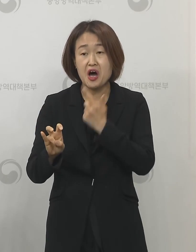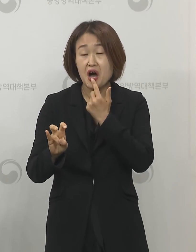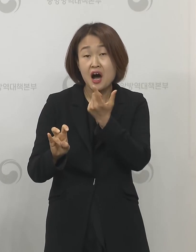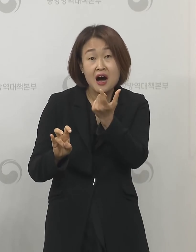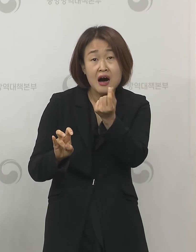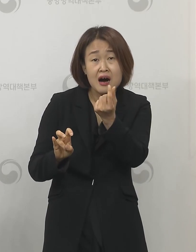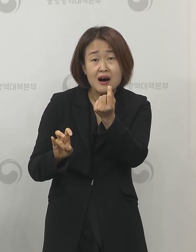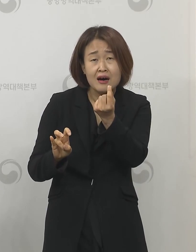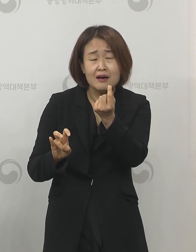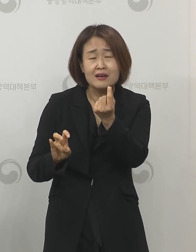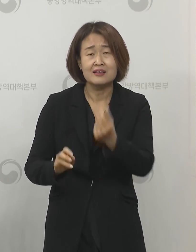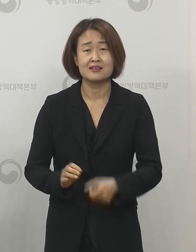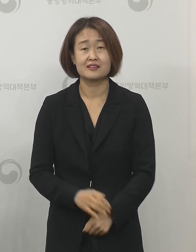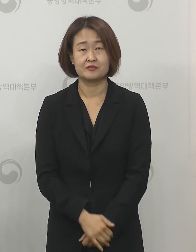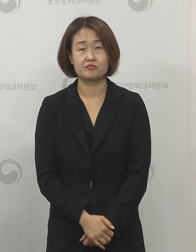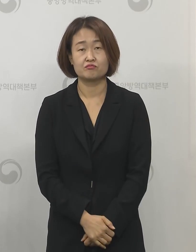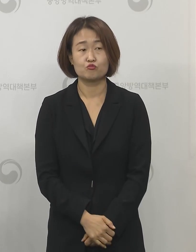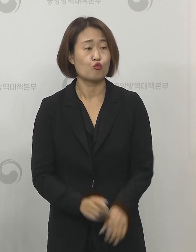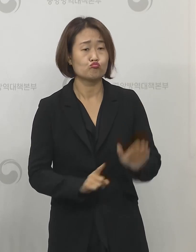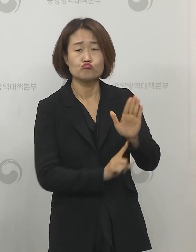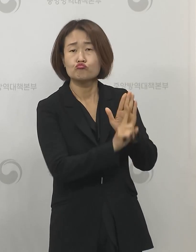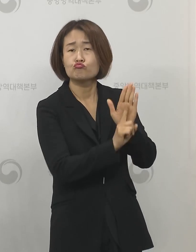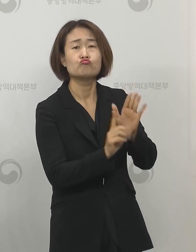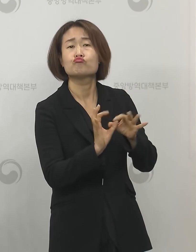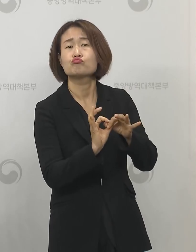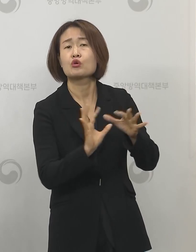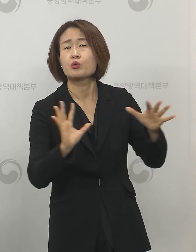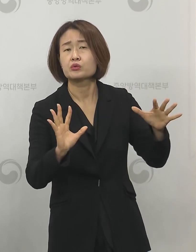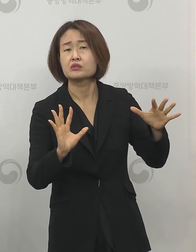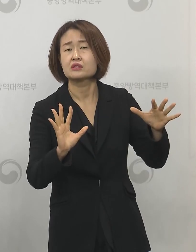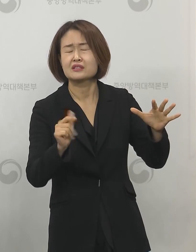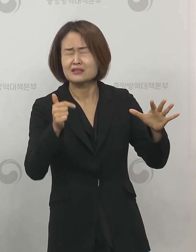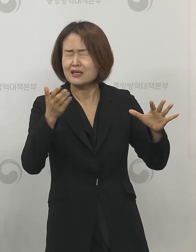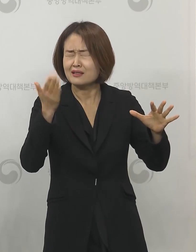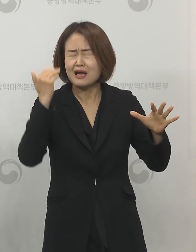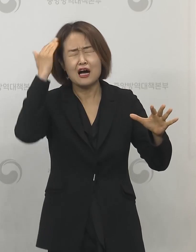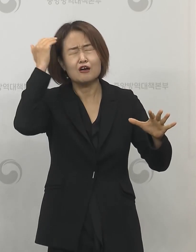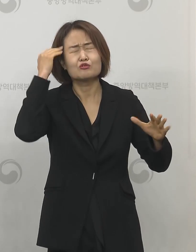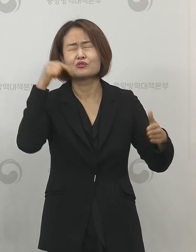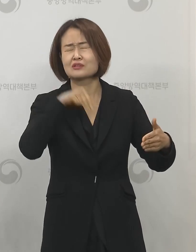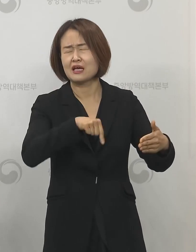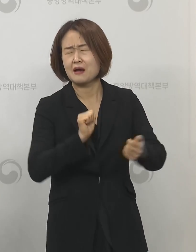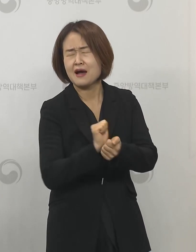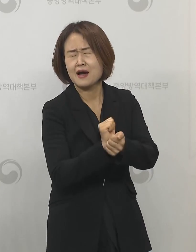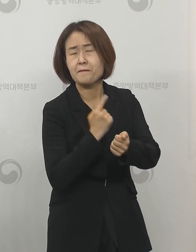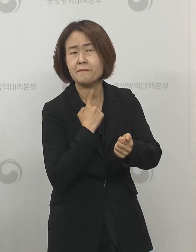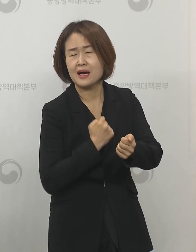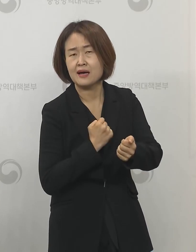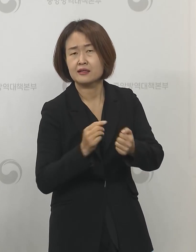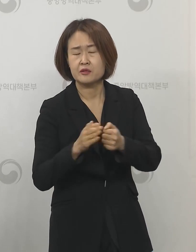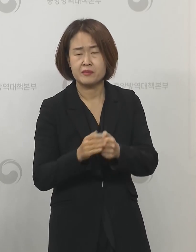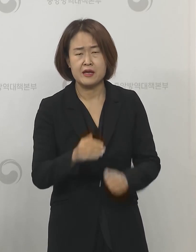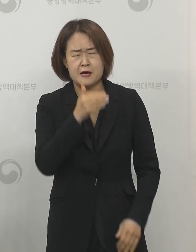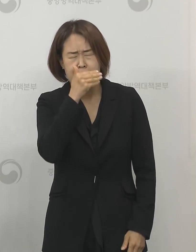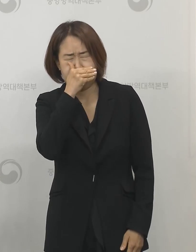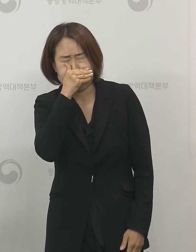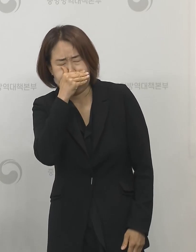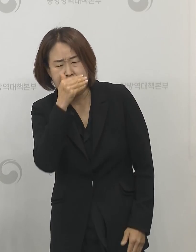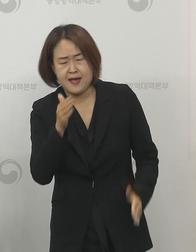기온하고 상관없이 우리나라에서도 유행을 그런 경험을 했기 때문에 밀폐된